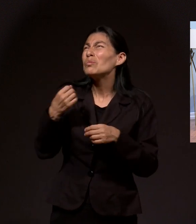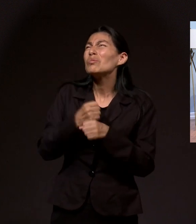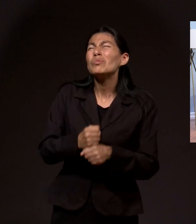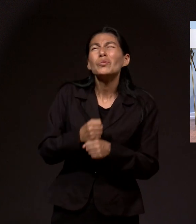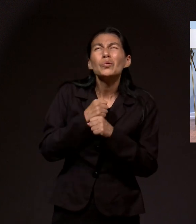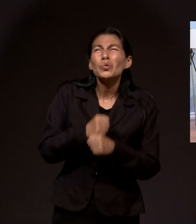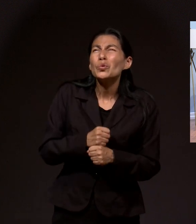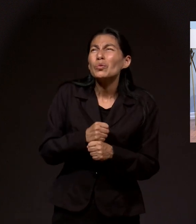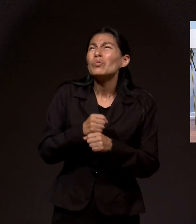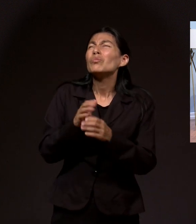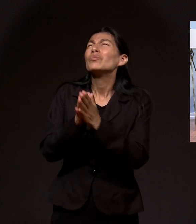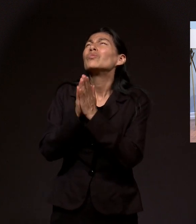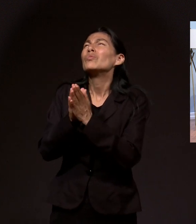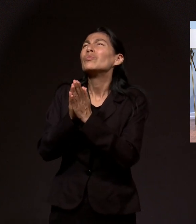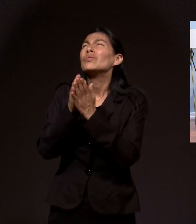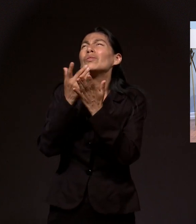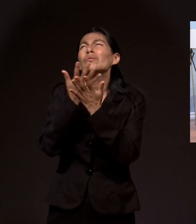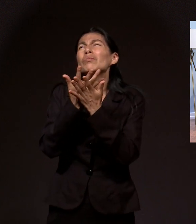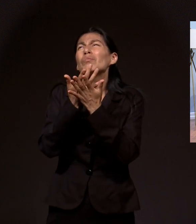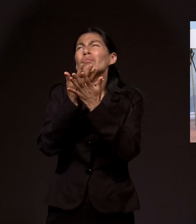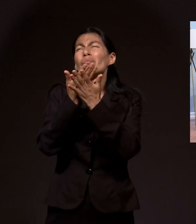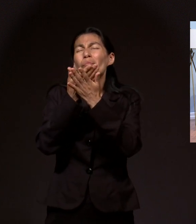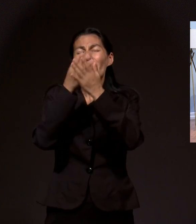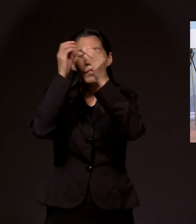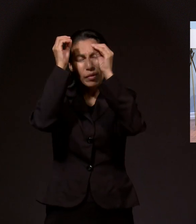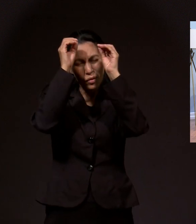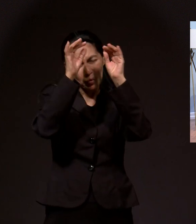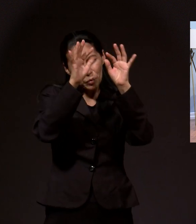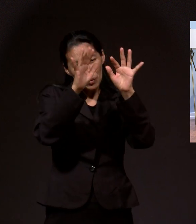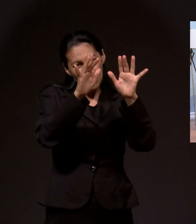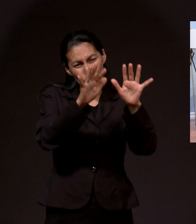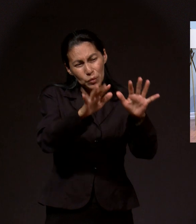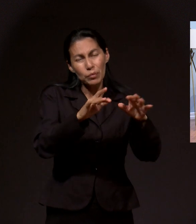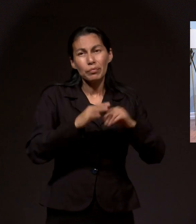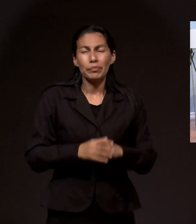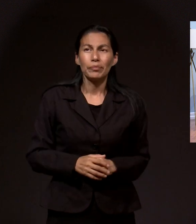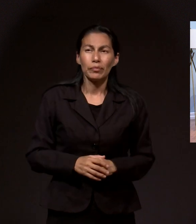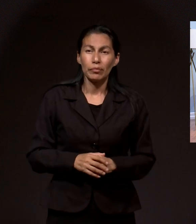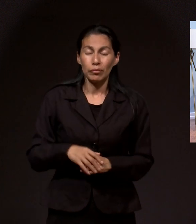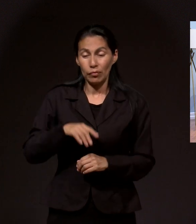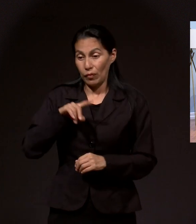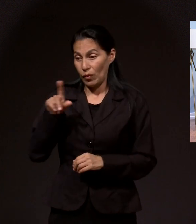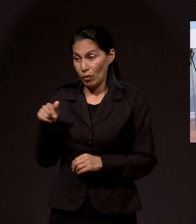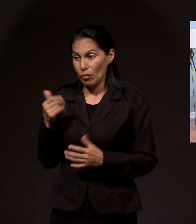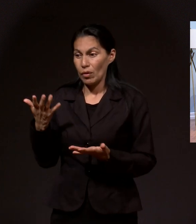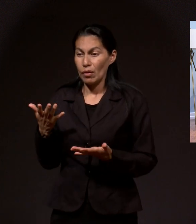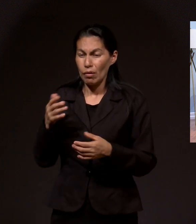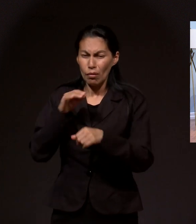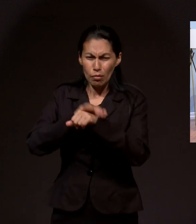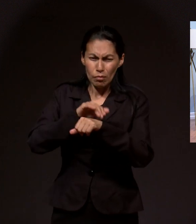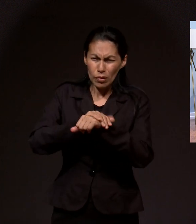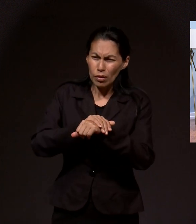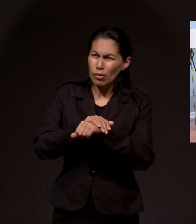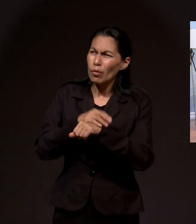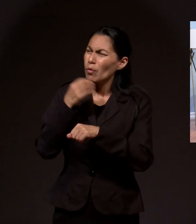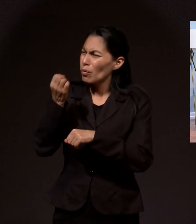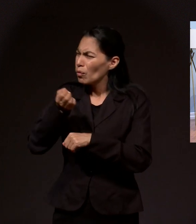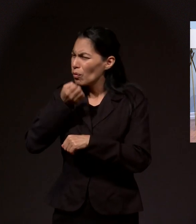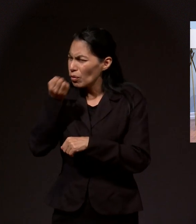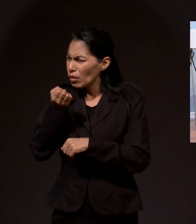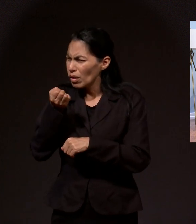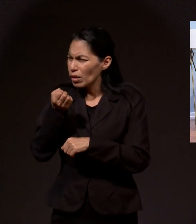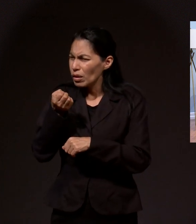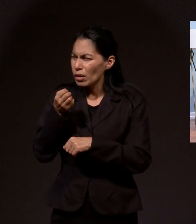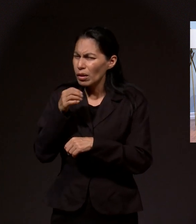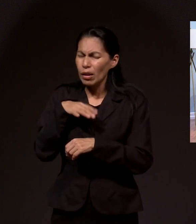esperanza. Y eso es hermoso porque de repente, después, tiempo después, puedes estar orando por un amigo